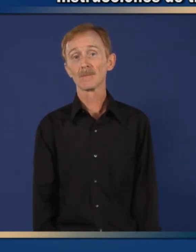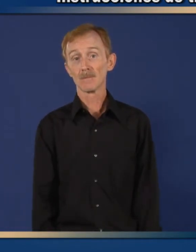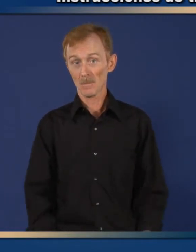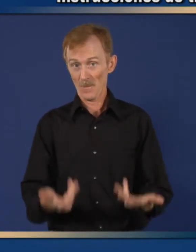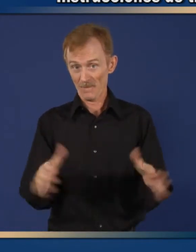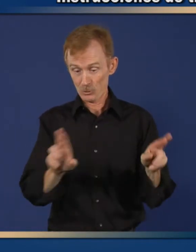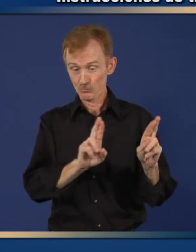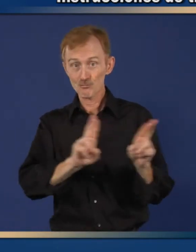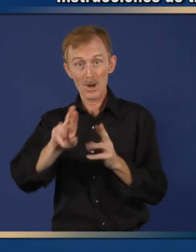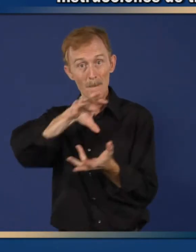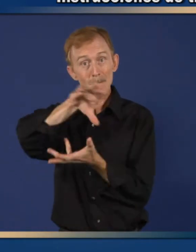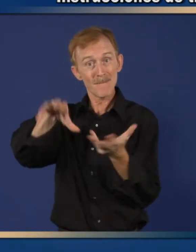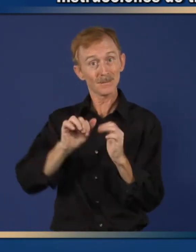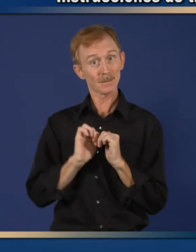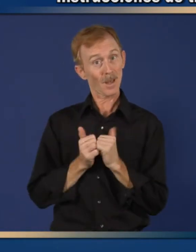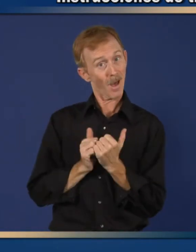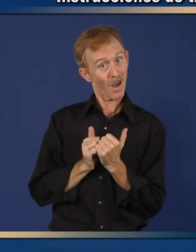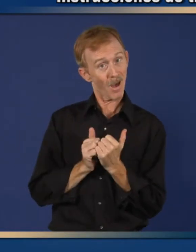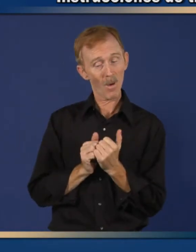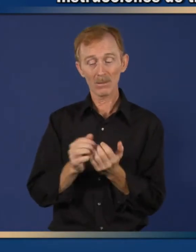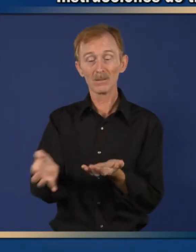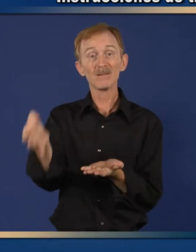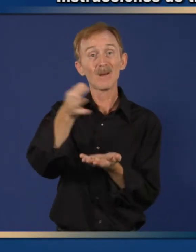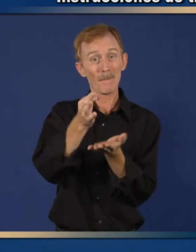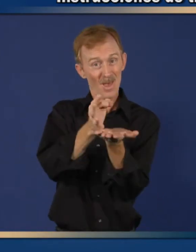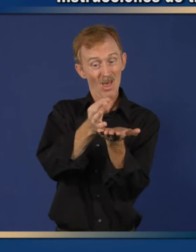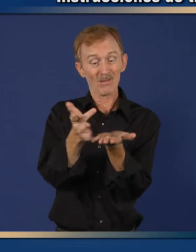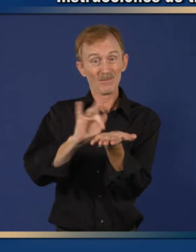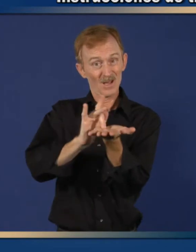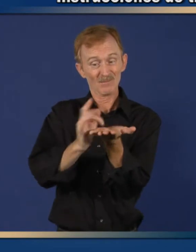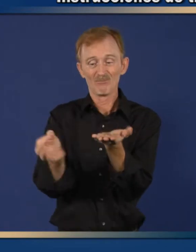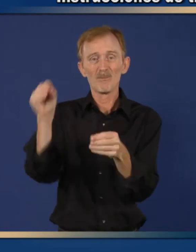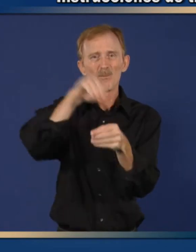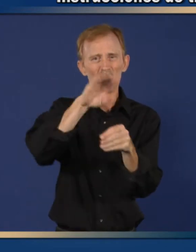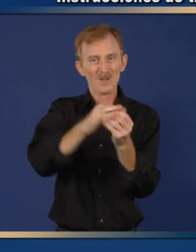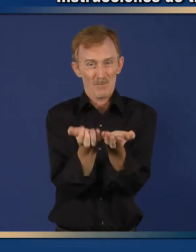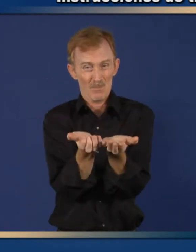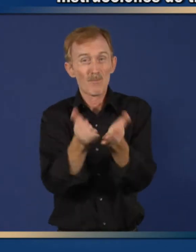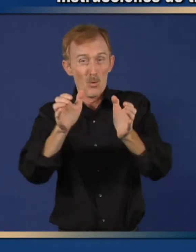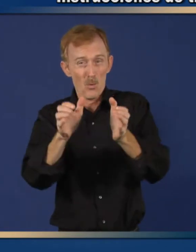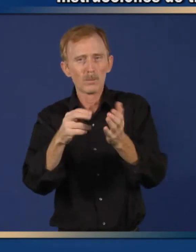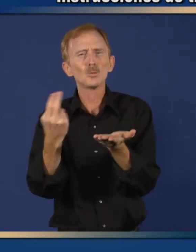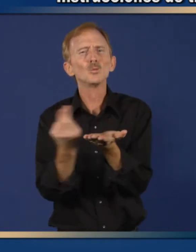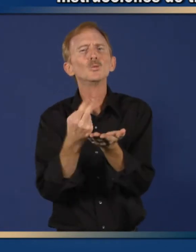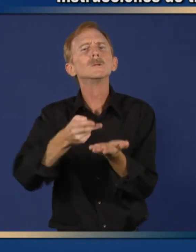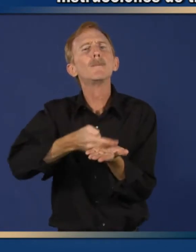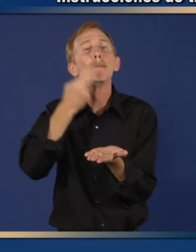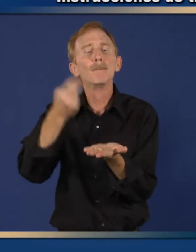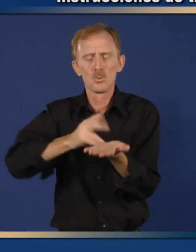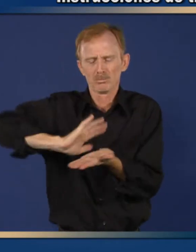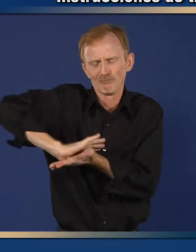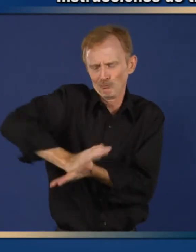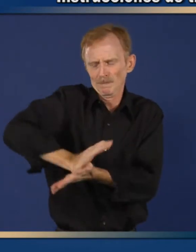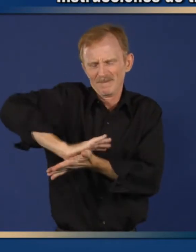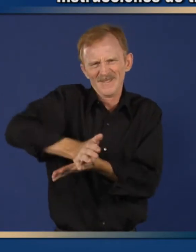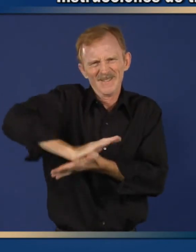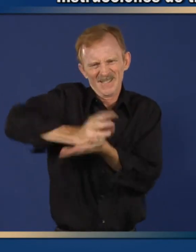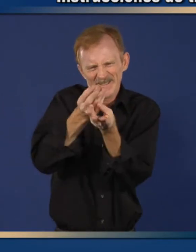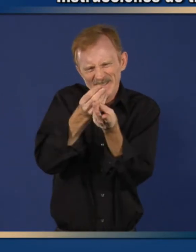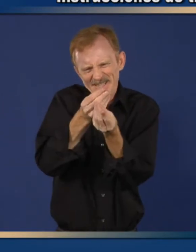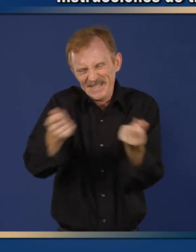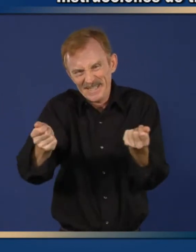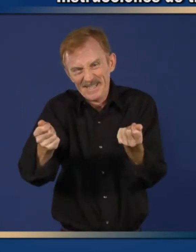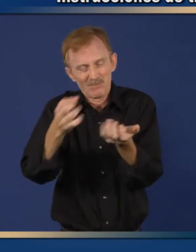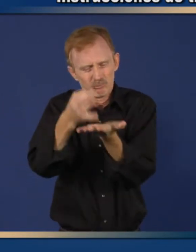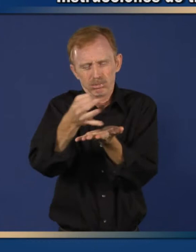Ponga una tableta de 500 miligramos de ciprofloxacina en un tazón pequeño. Triture la tableta